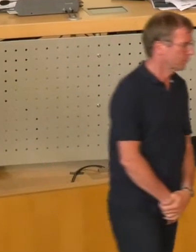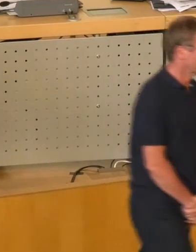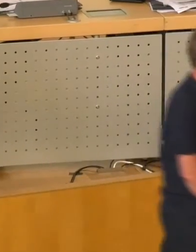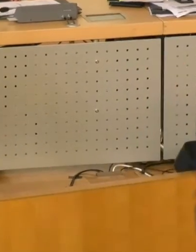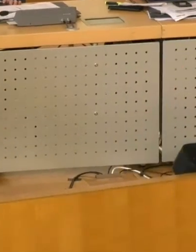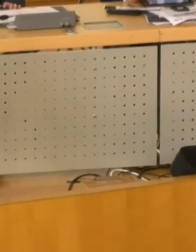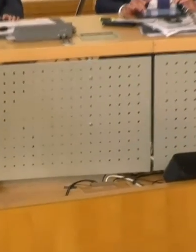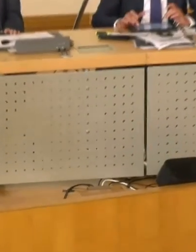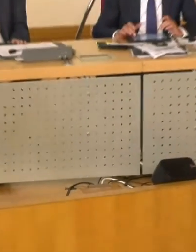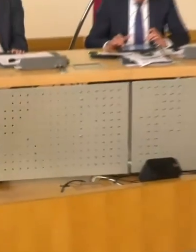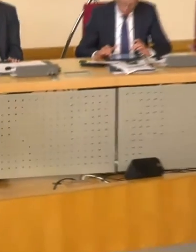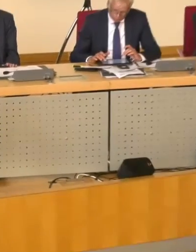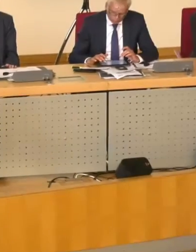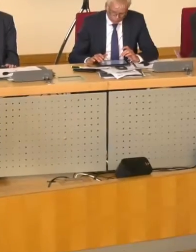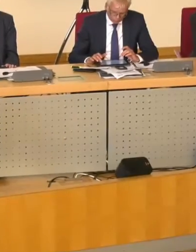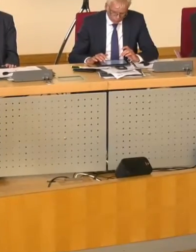Nächste Wortmeldung, Herr Scholbach.